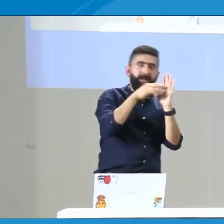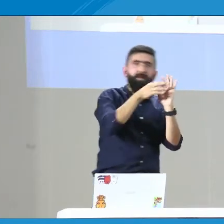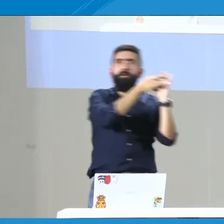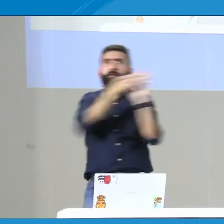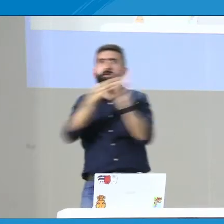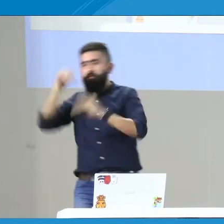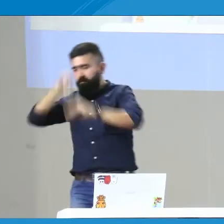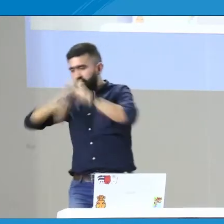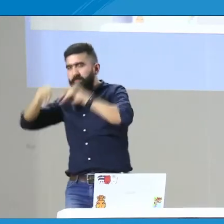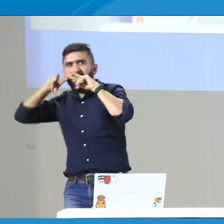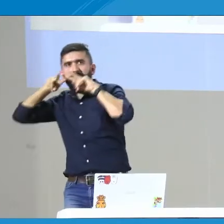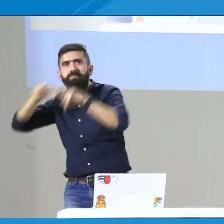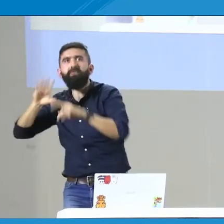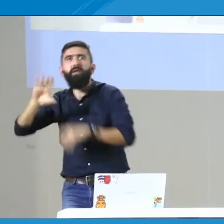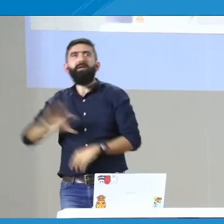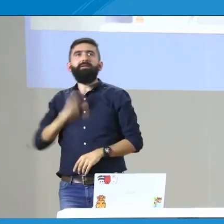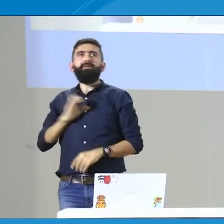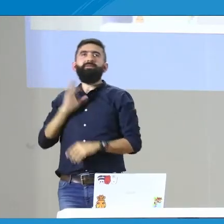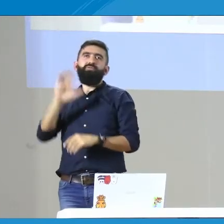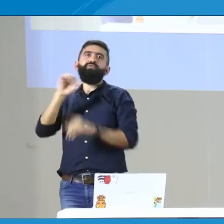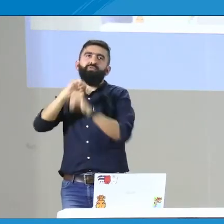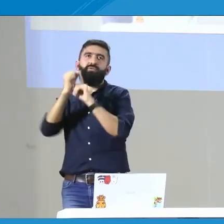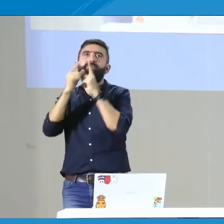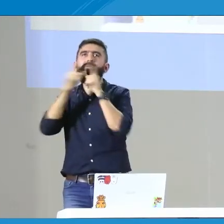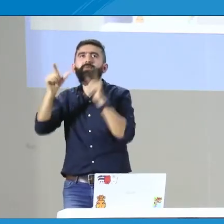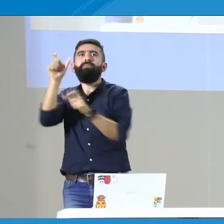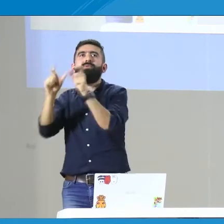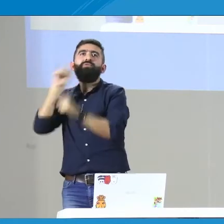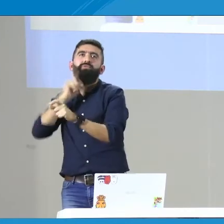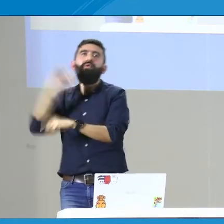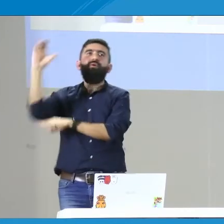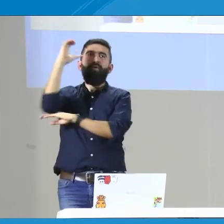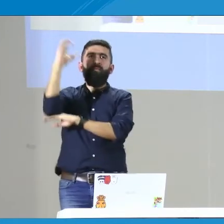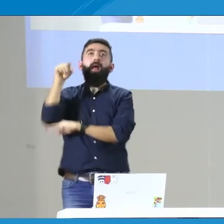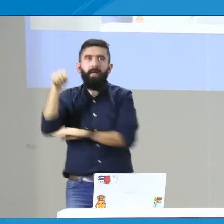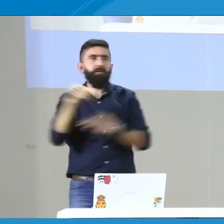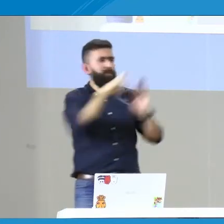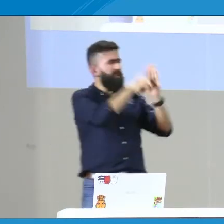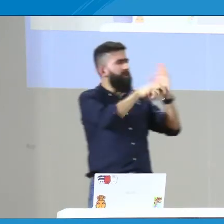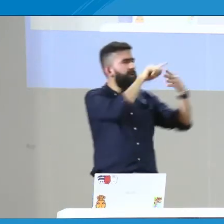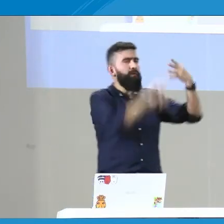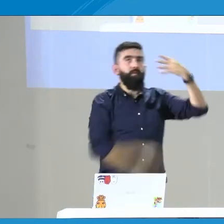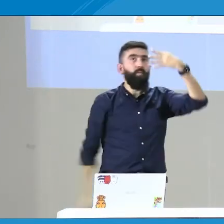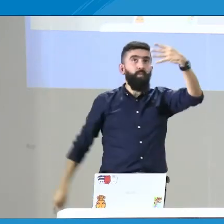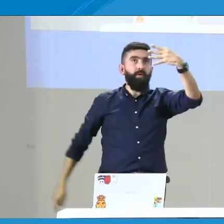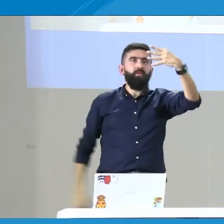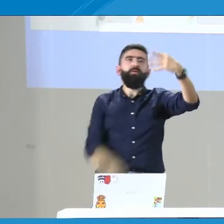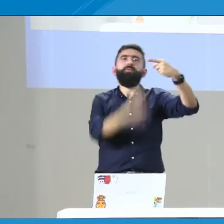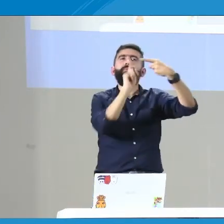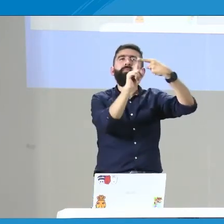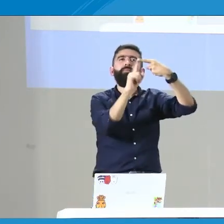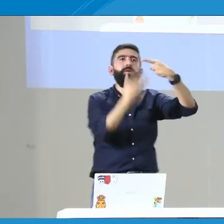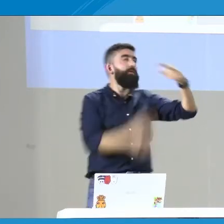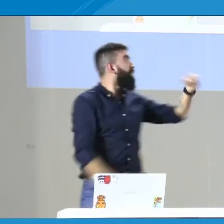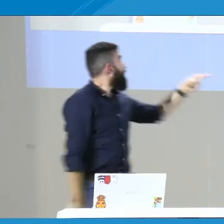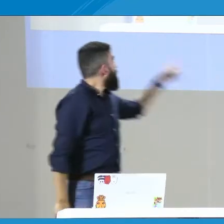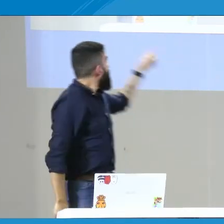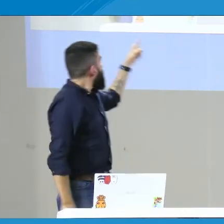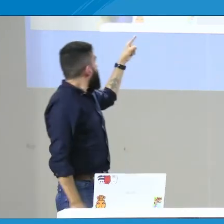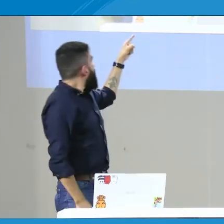Entonces, ya hemos hecho una primera revisión a partir de la parte teórica, cómo se va a desarrollar ese marco teórico de la caracterización lingüística de